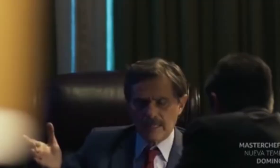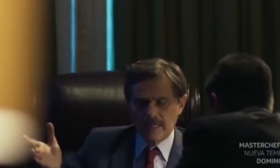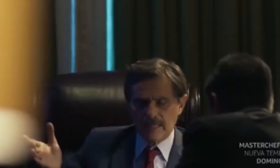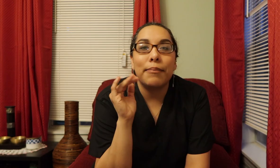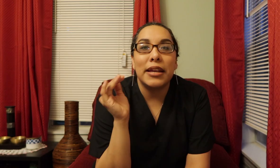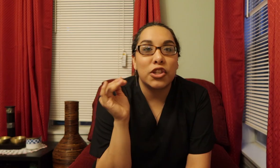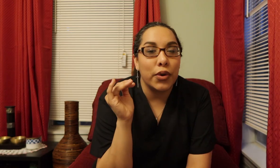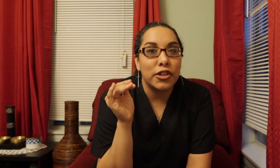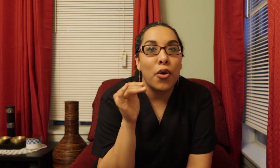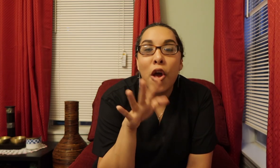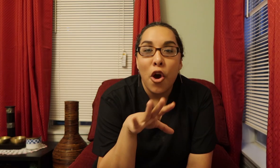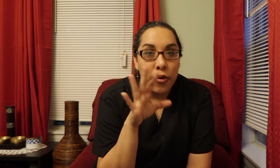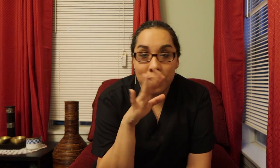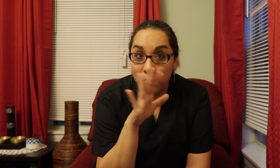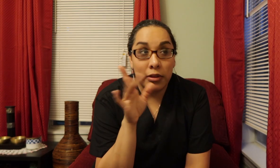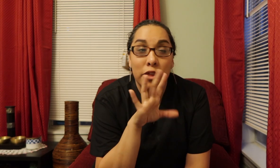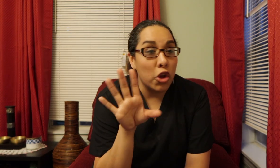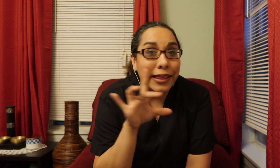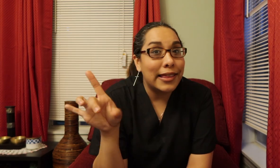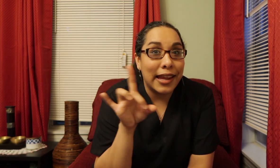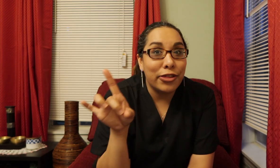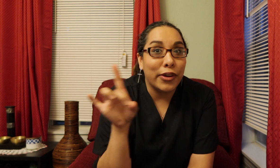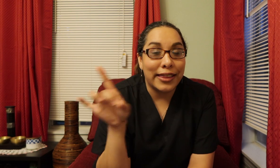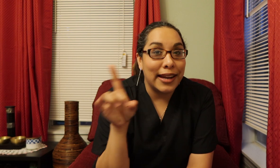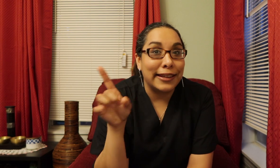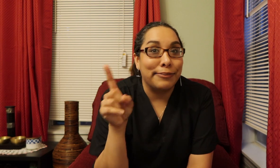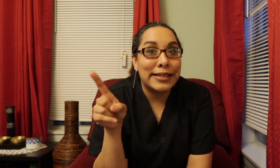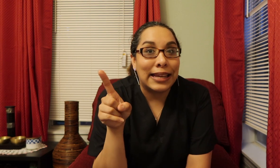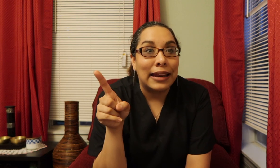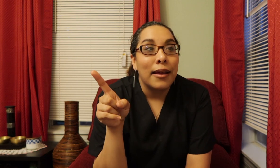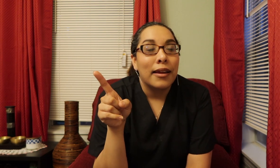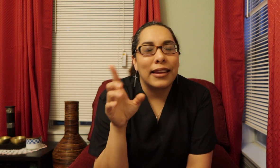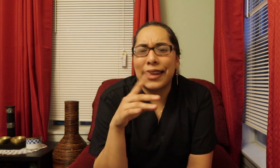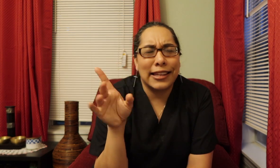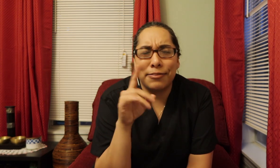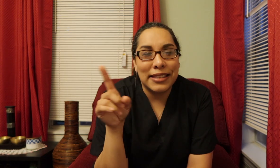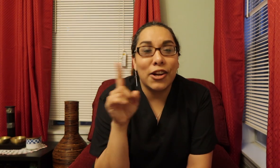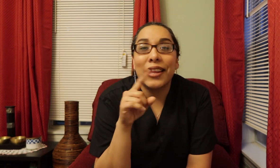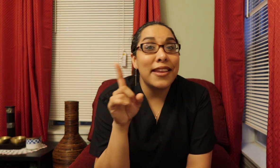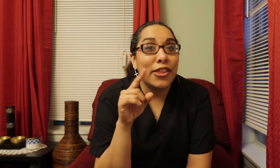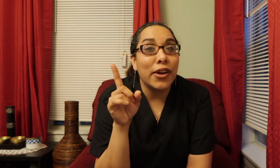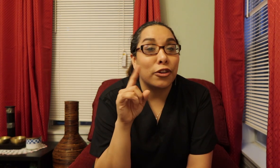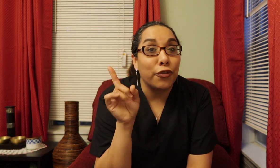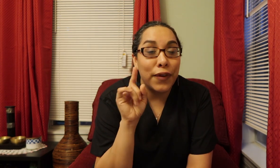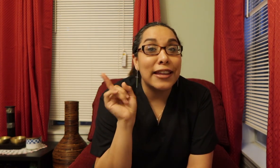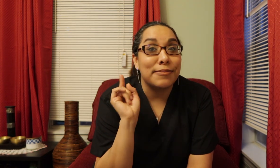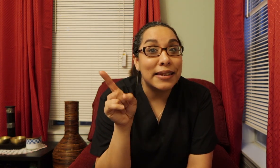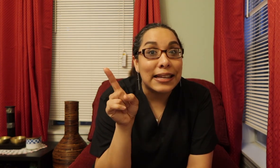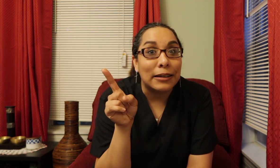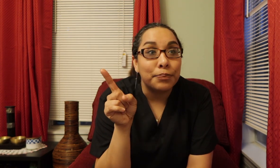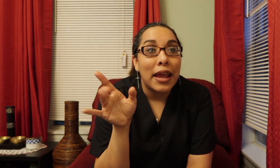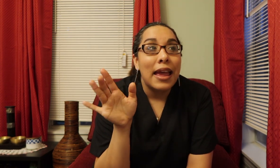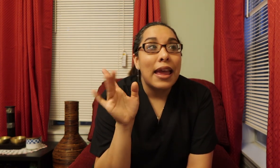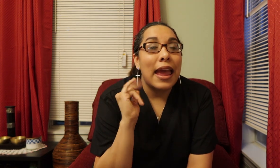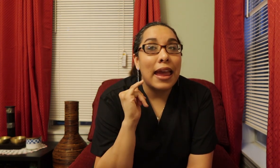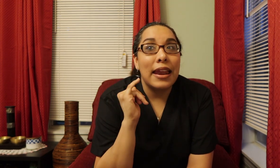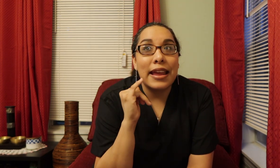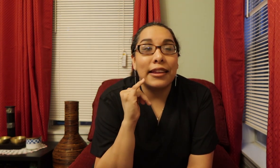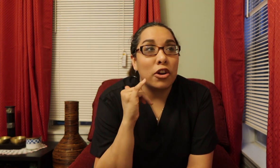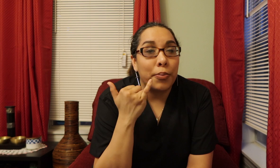we're gonna meet So and so No le están diciendo Que Teresa is missing Que Teresa is missing No le están diciendo Que Sofía is missing And ella le dicen No